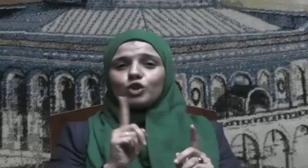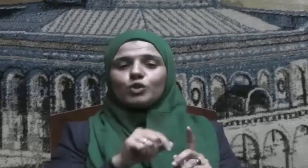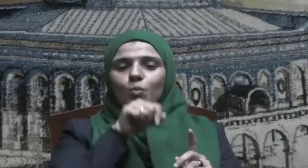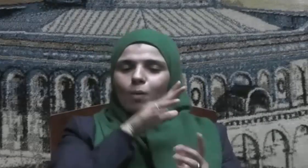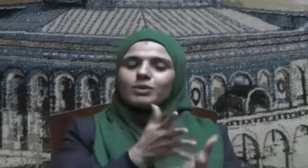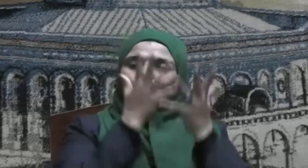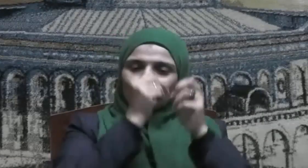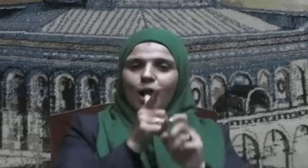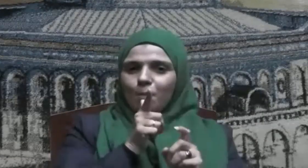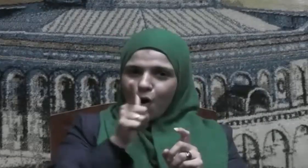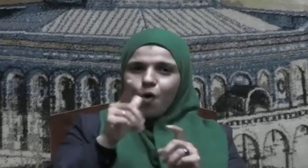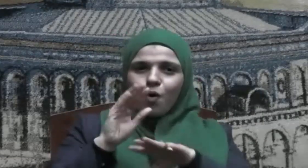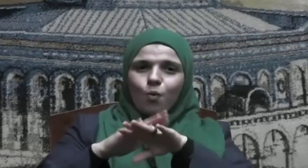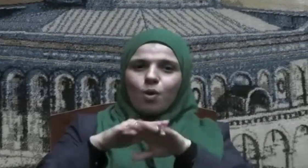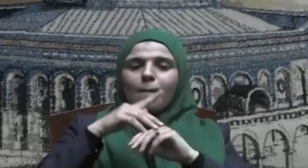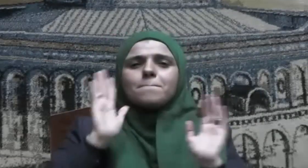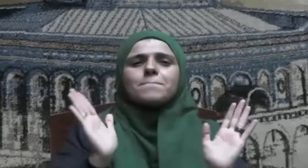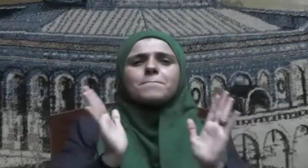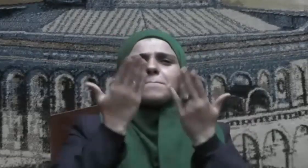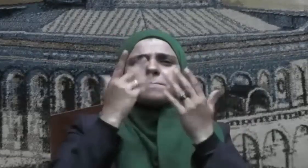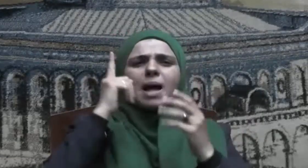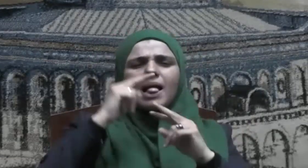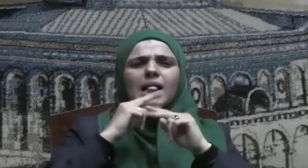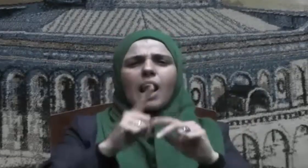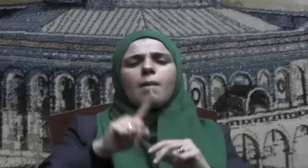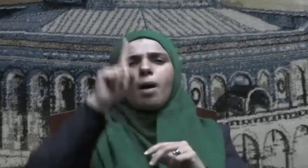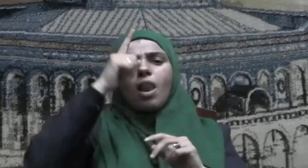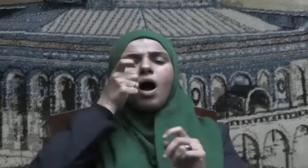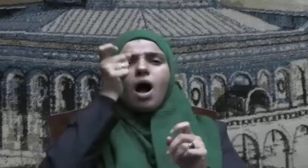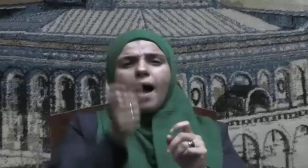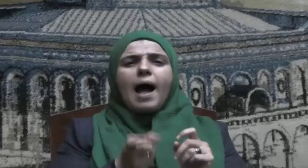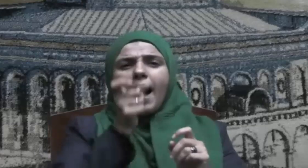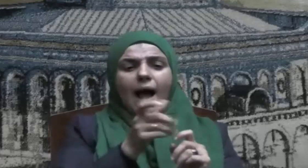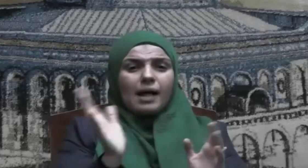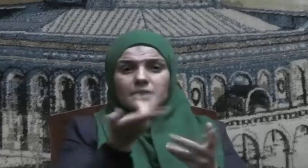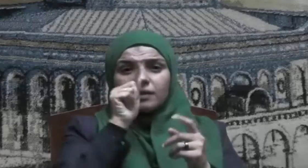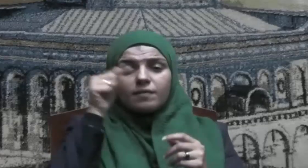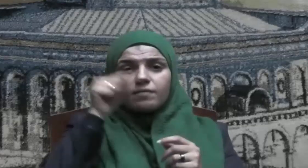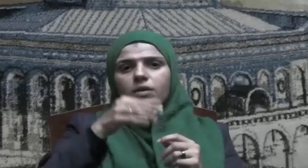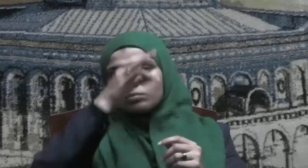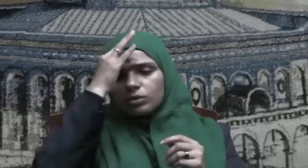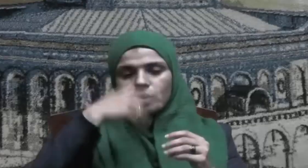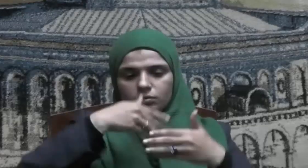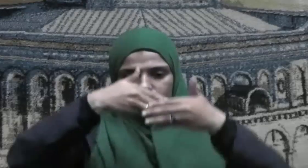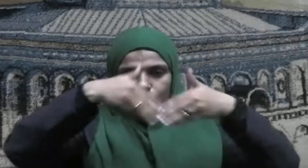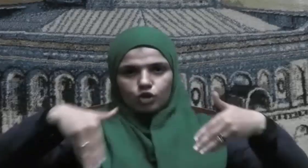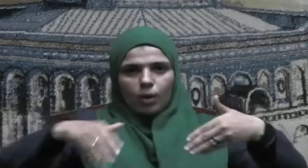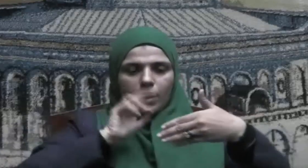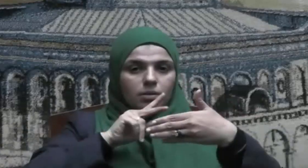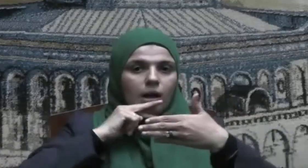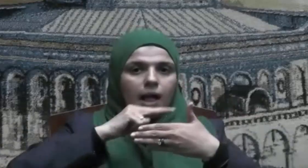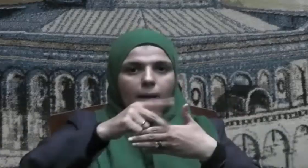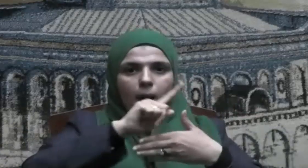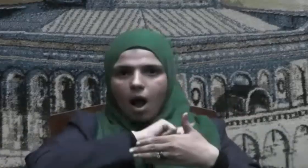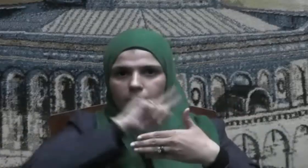ما كلم الله أحدا قطو إلا من وراء حجاب وأحيى أباك